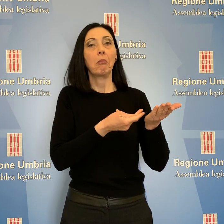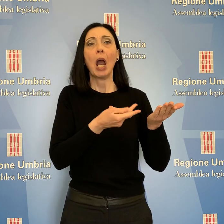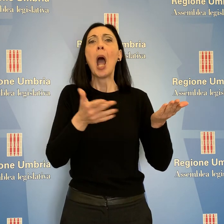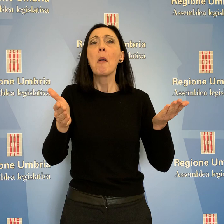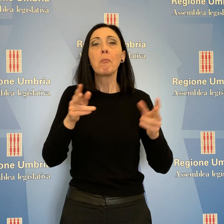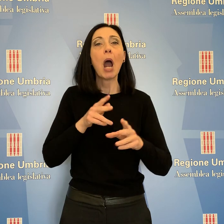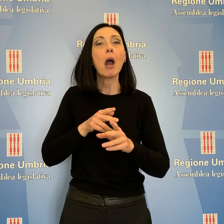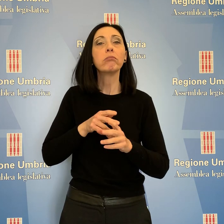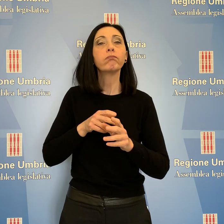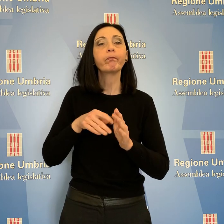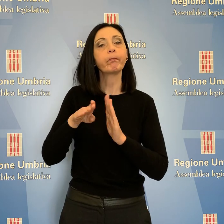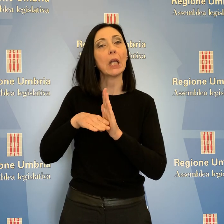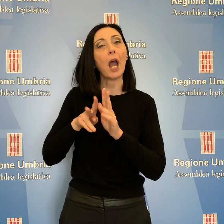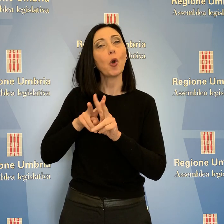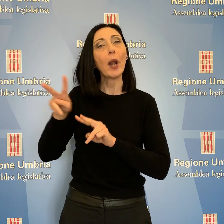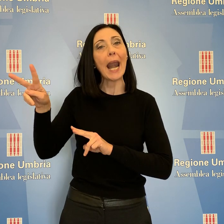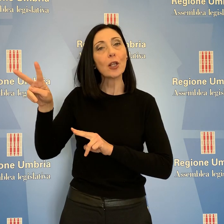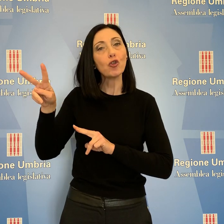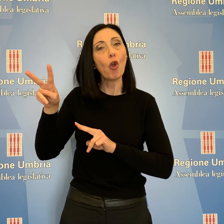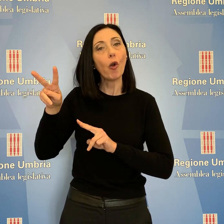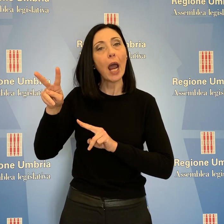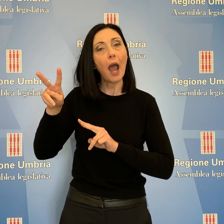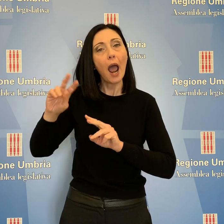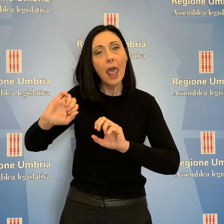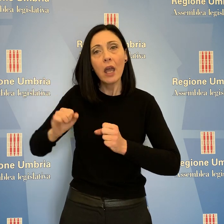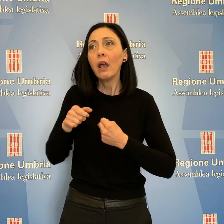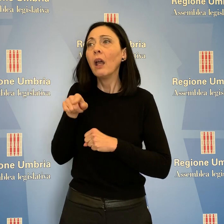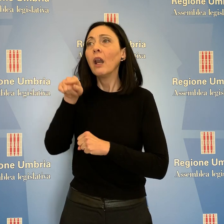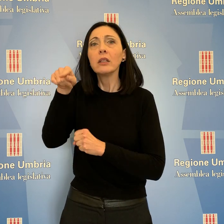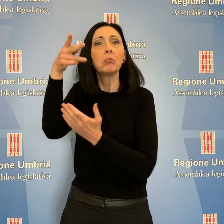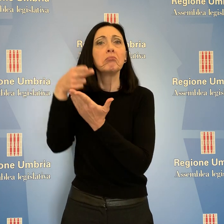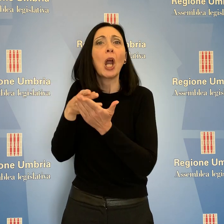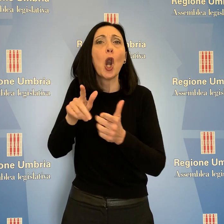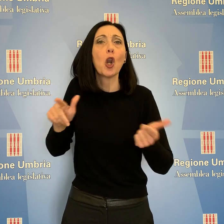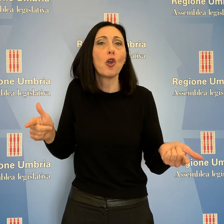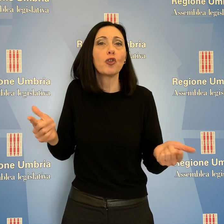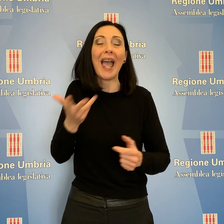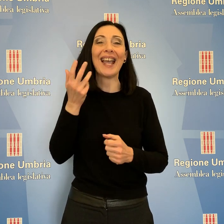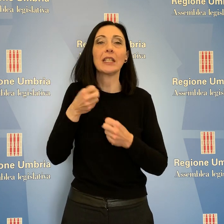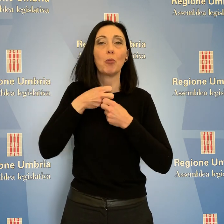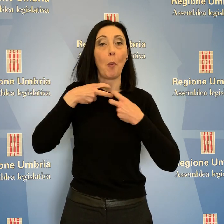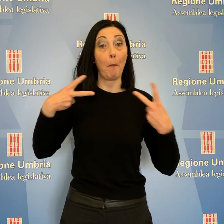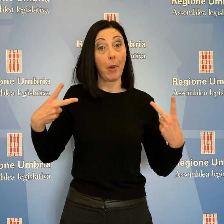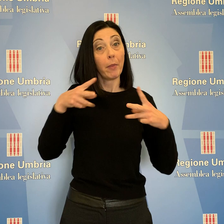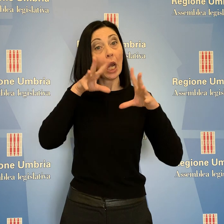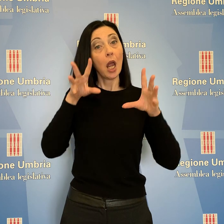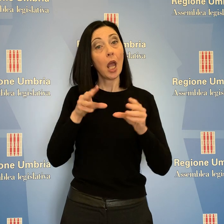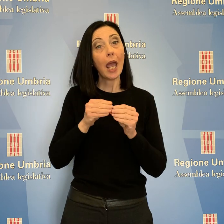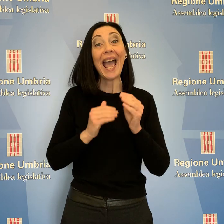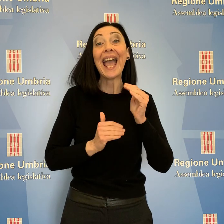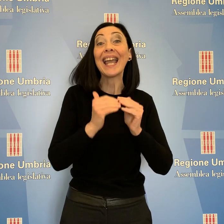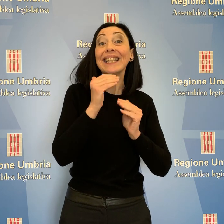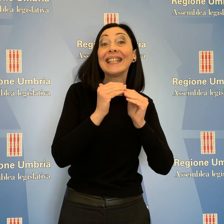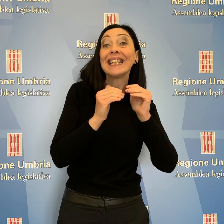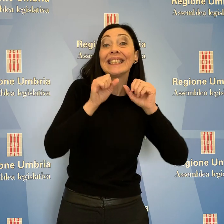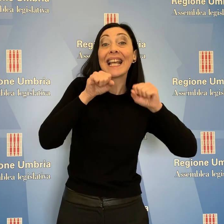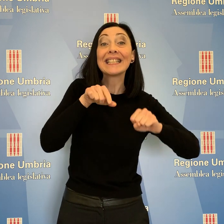dal Piano Nazionale di Resilienza. Ad esempio, ha concluso Paparelli, l'edilizia sanitaria non è un capitolo delle